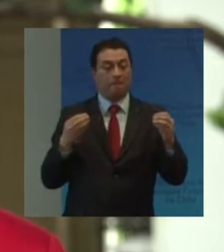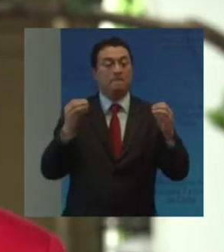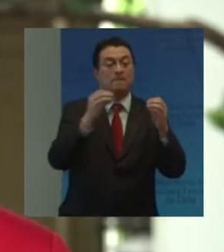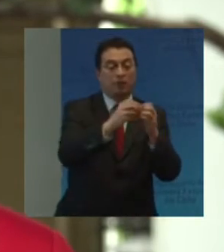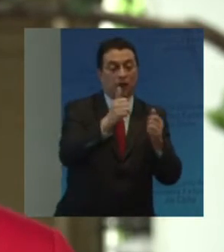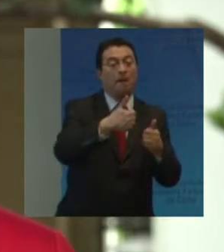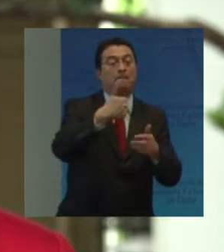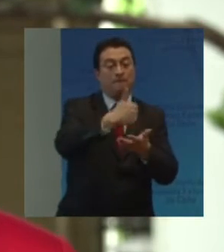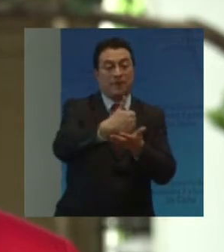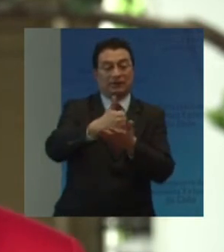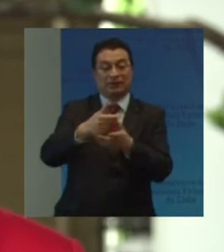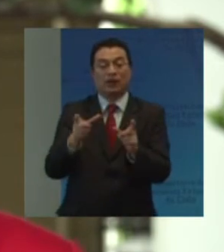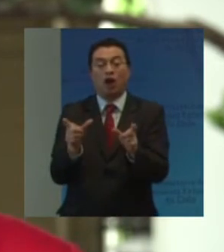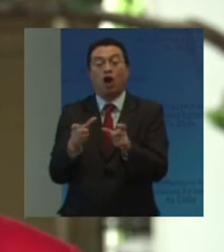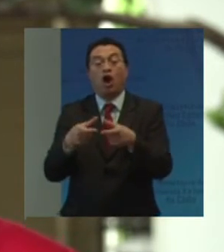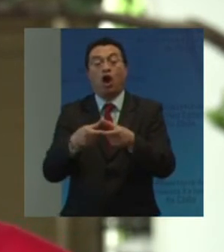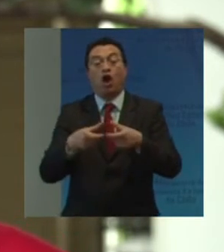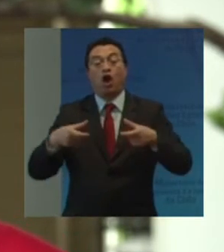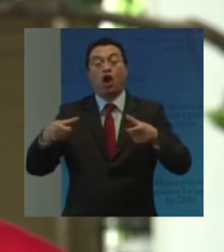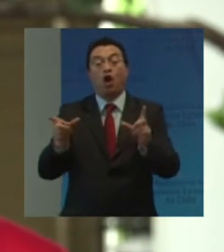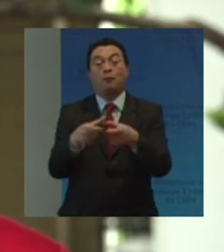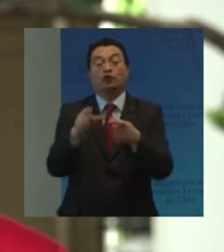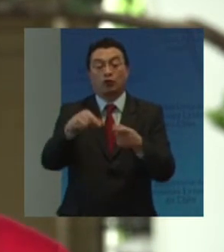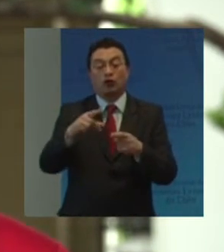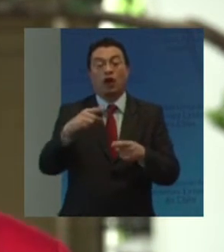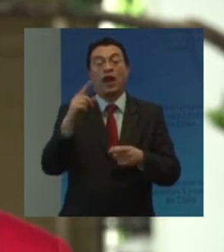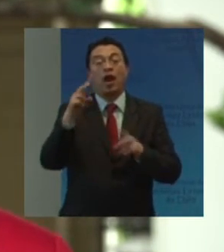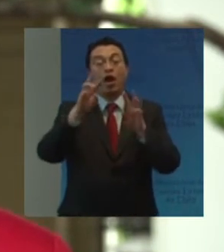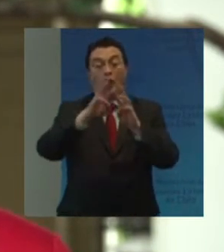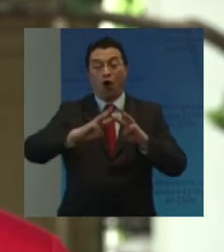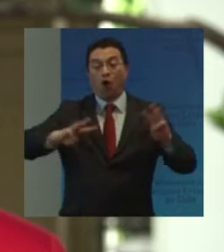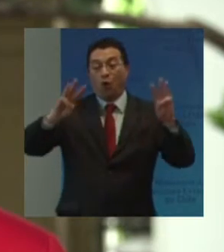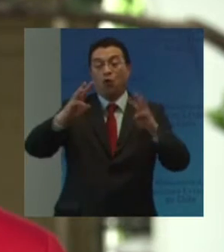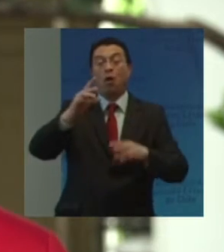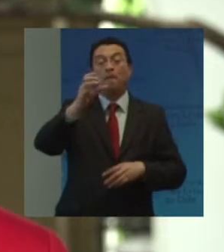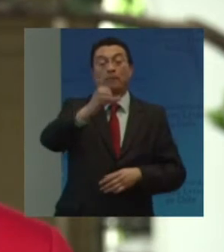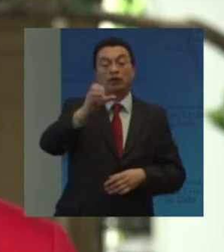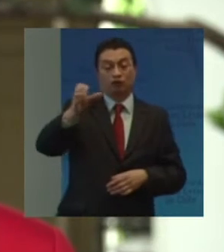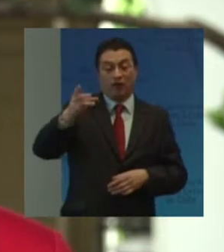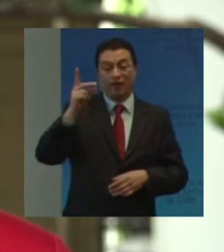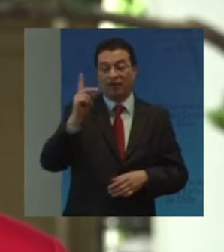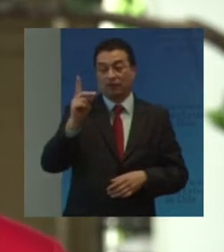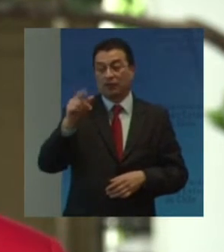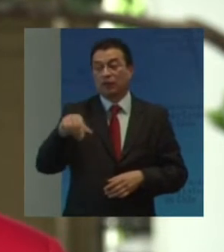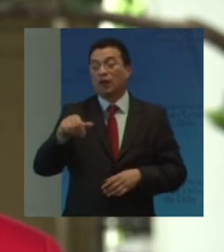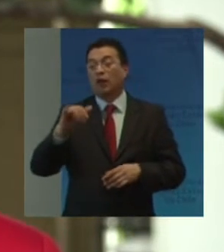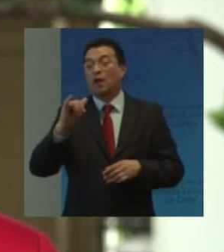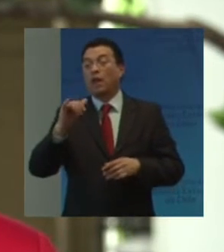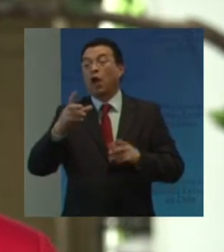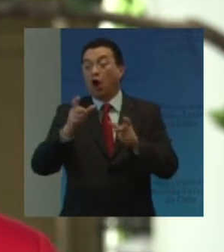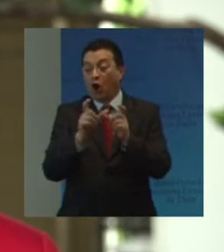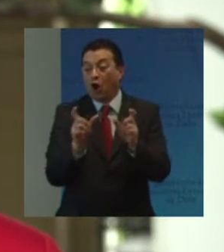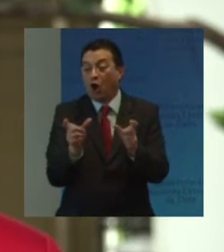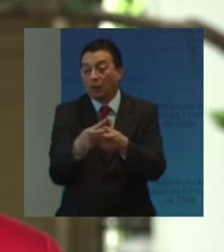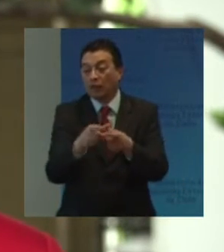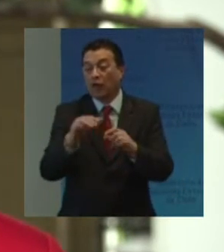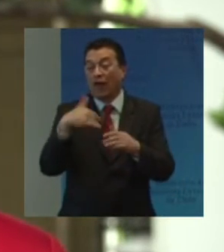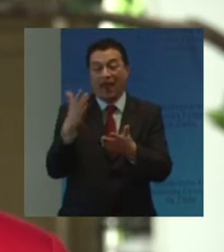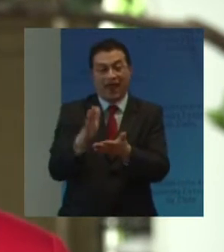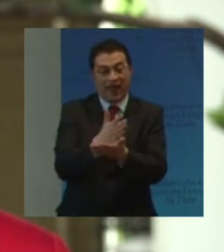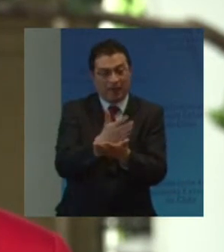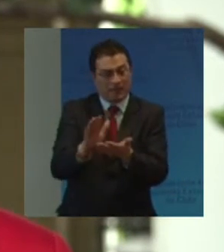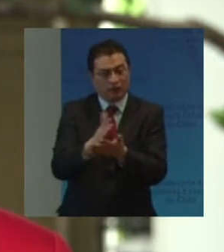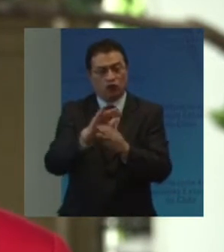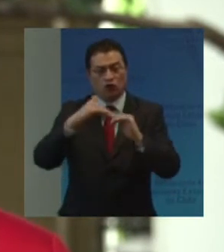De los integrantes Del Comité De Naciones Unidas Sobre los Derechos De las Personas Con Discapacidad Del Comité Para la Eliminación De Todas las Formas De